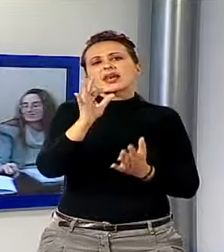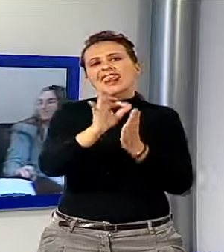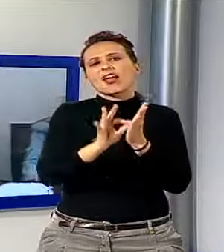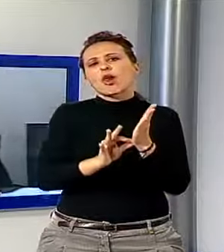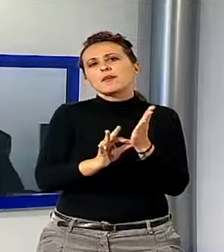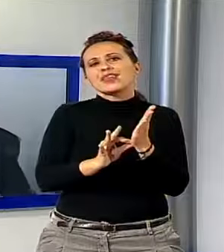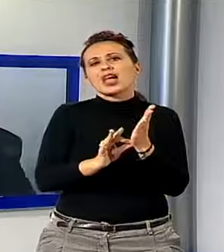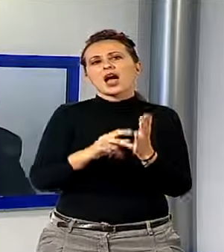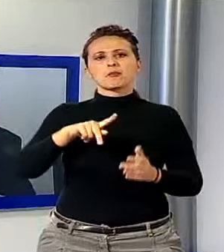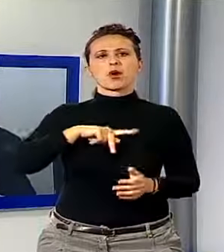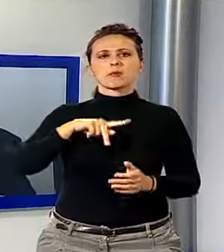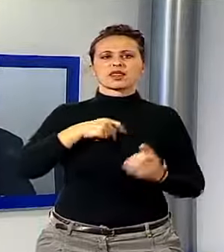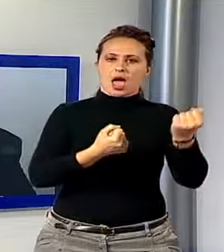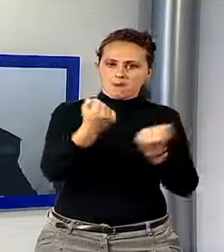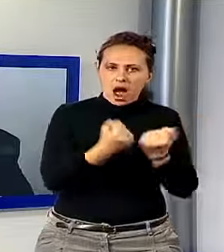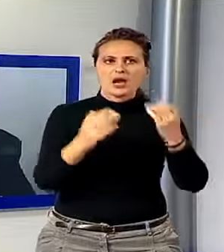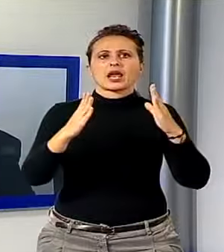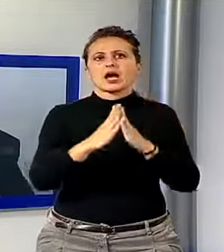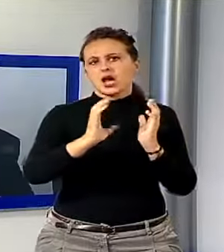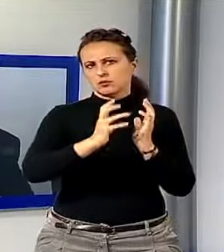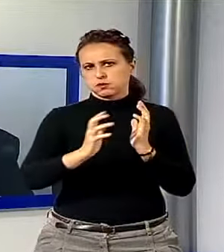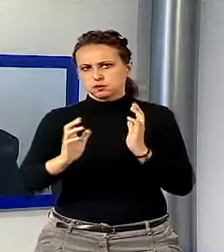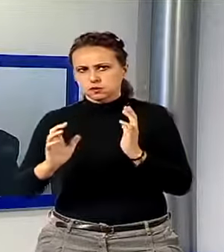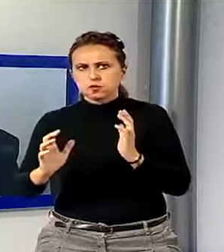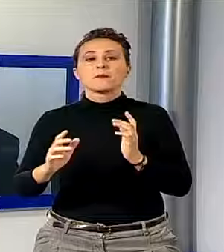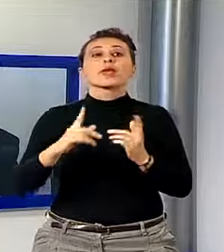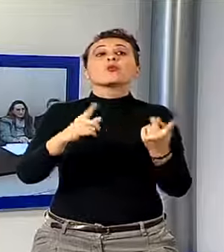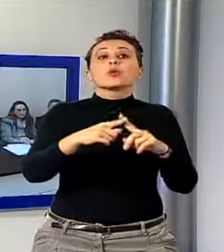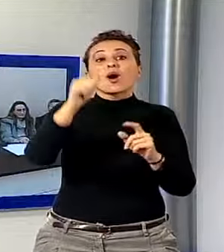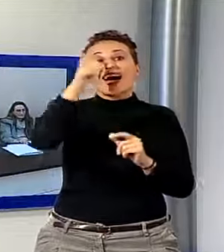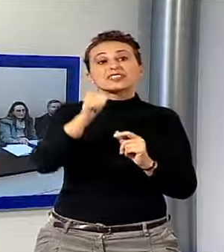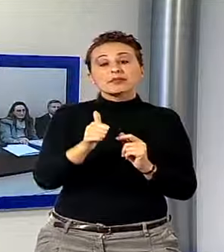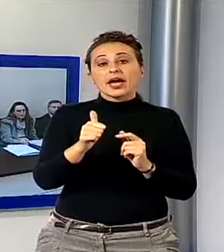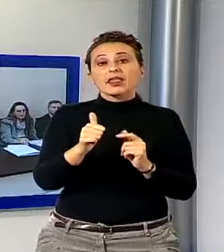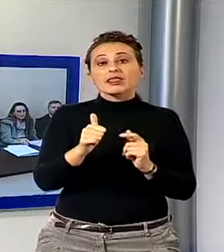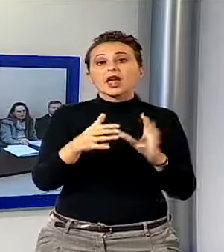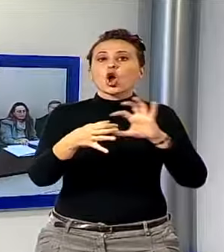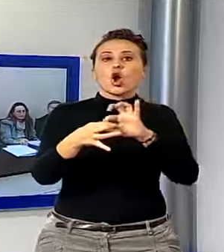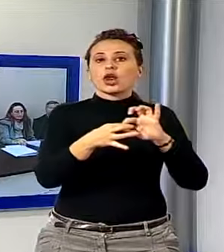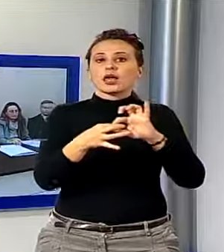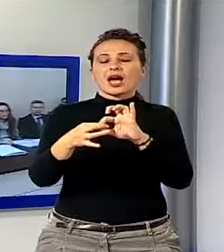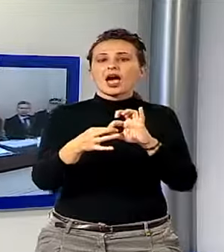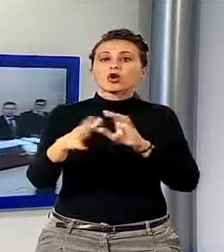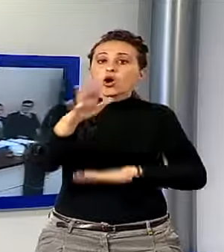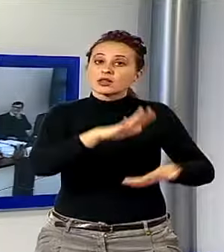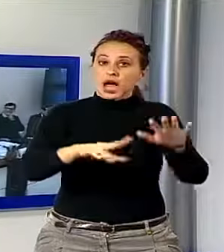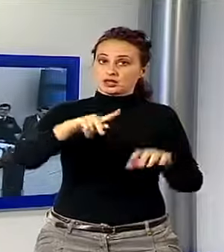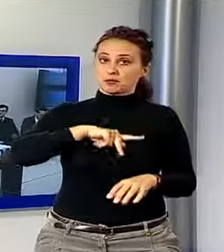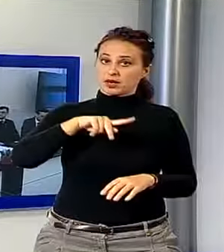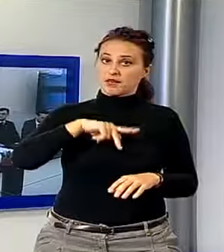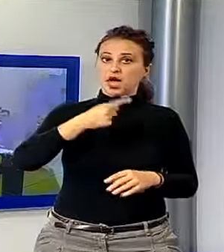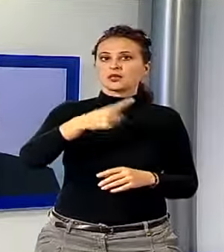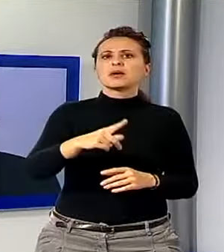i beni mobili e immobili della famiglia di fatto, ma anche gli aspetti legati alla possibilità di accedere ai dati in caso di infermità o